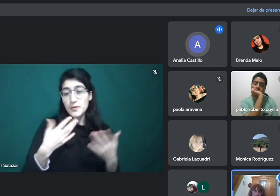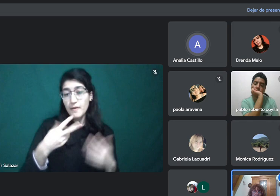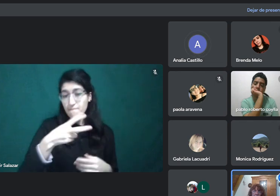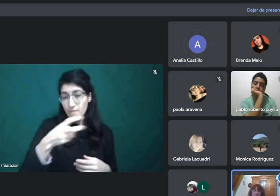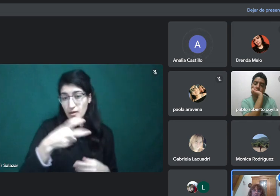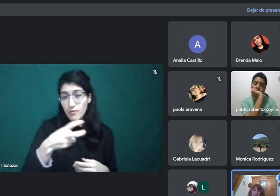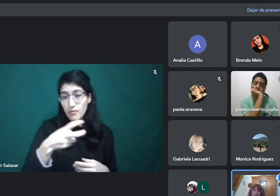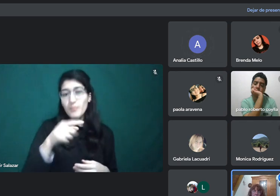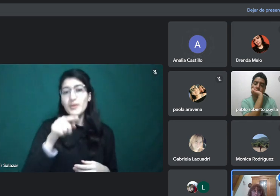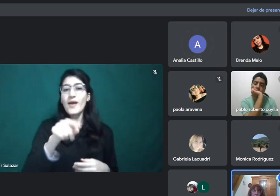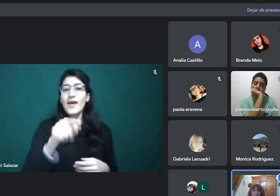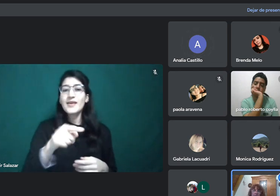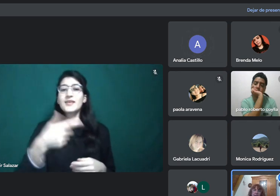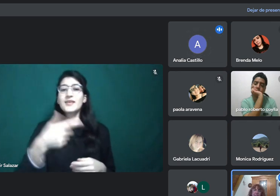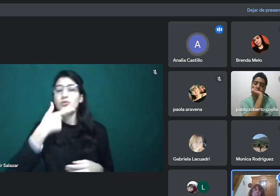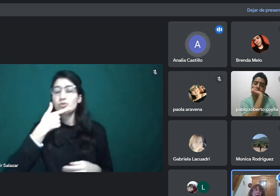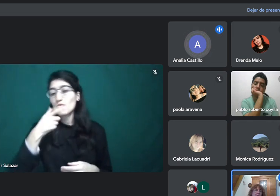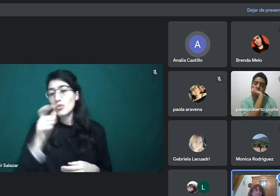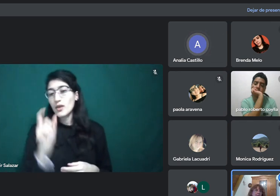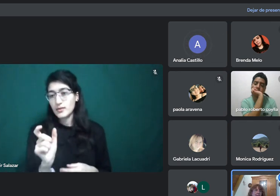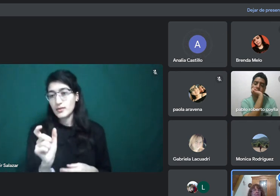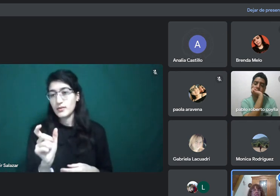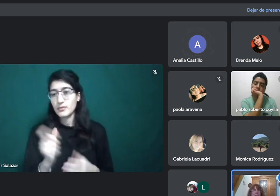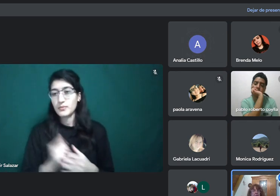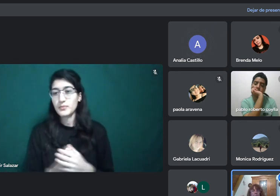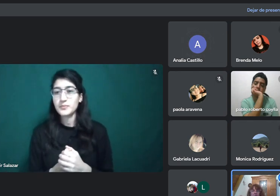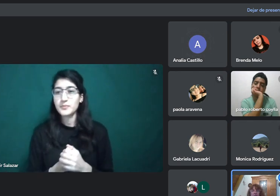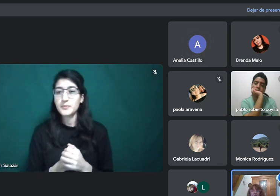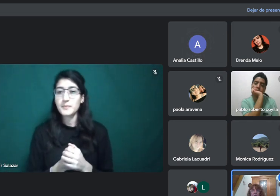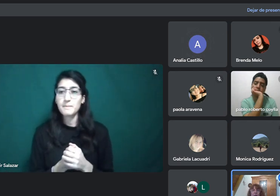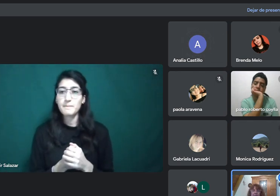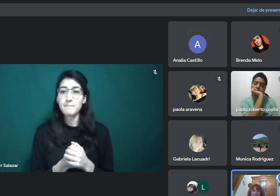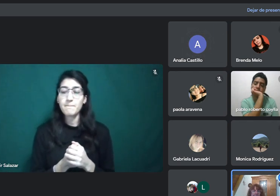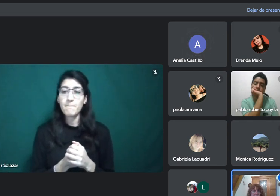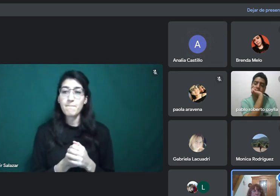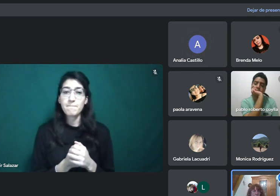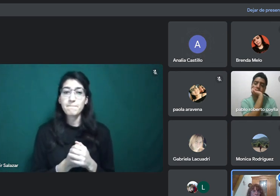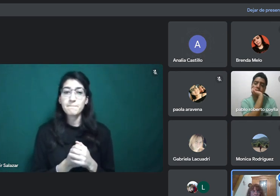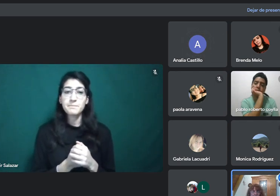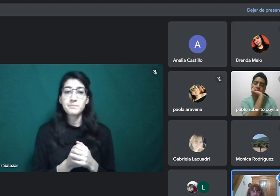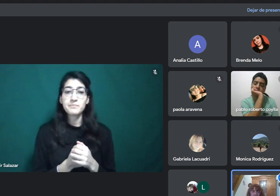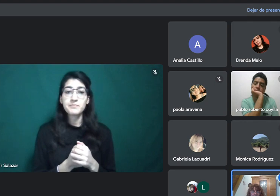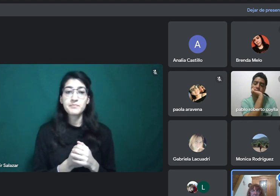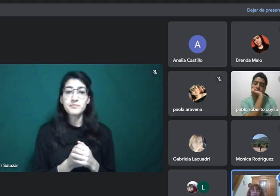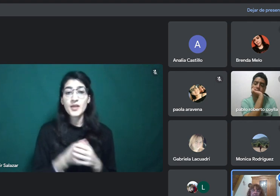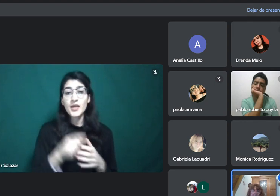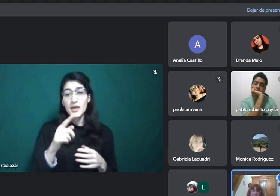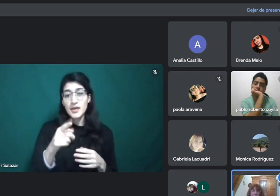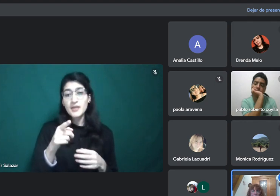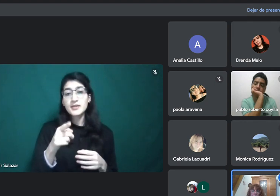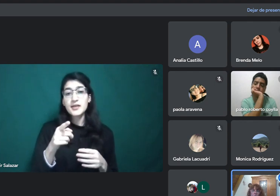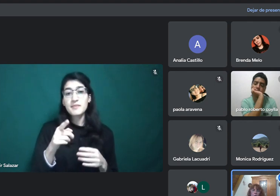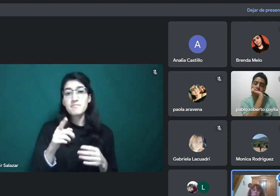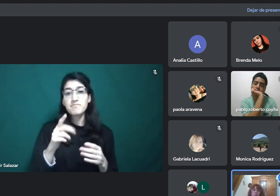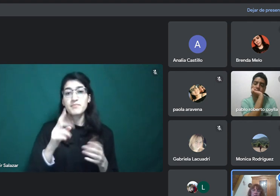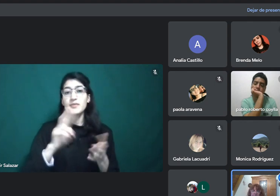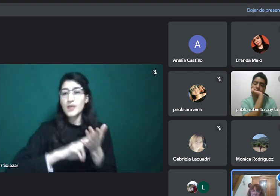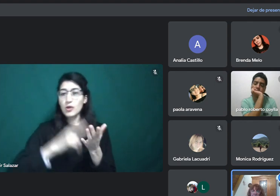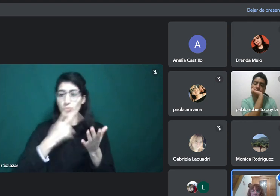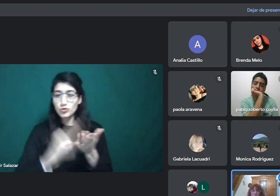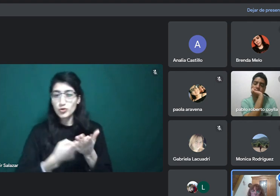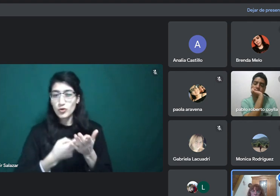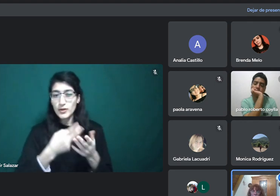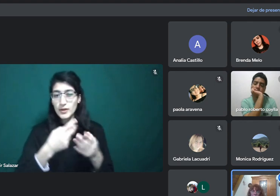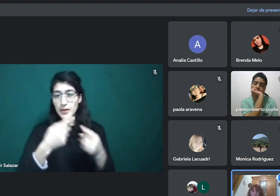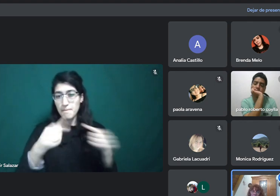Sustantivo. Bien, esta palabra también tiene varias acepciones. En este caso, ¿cuál podría ser